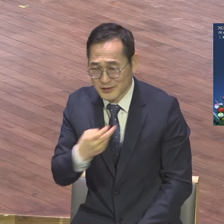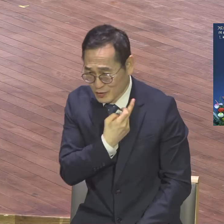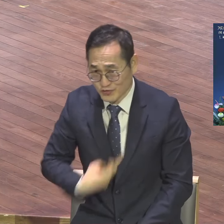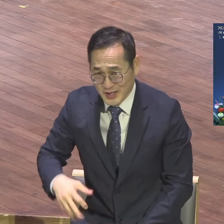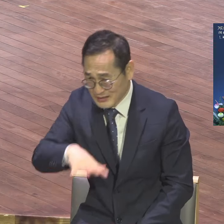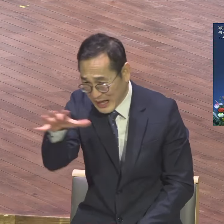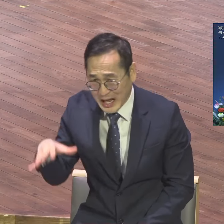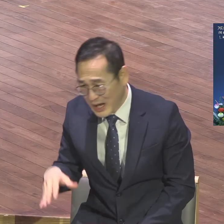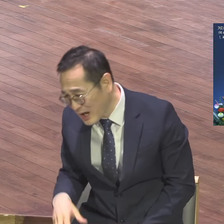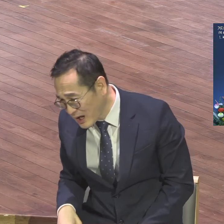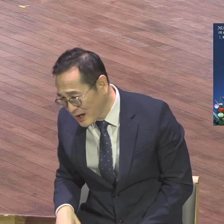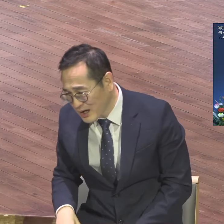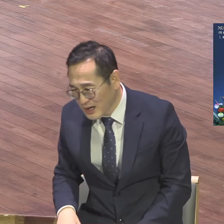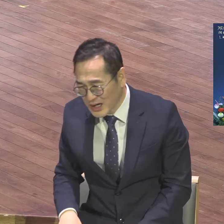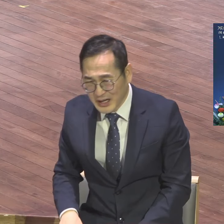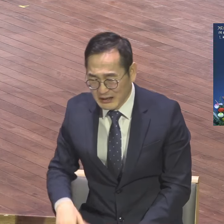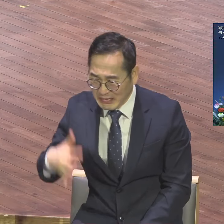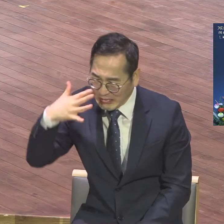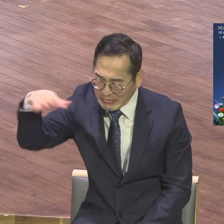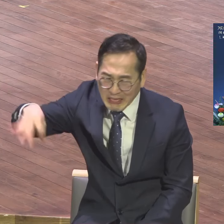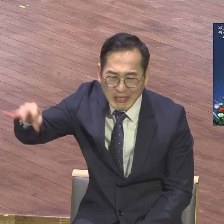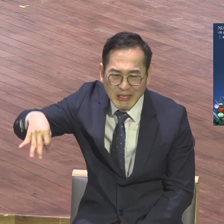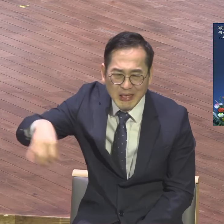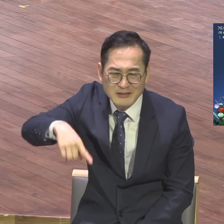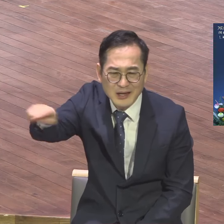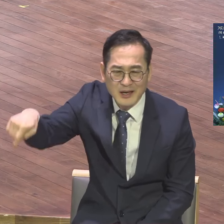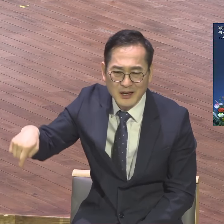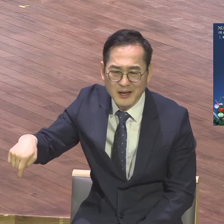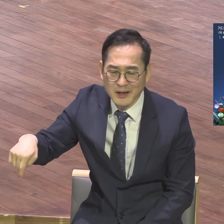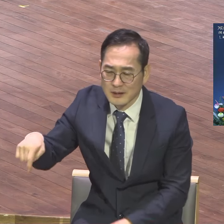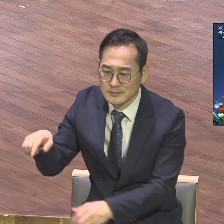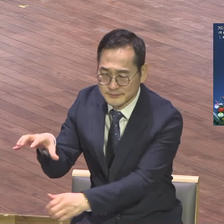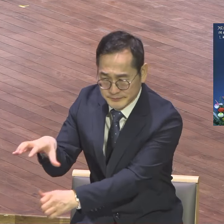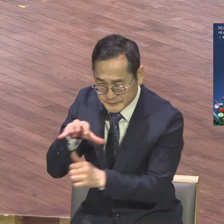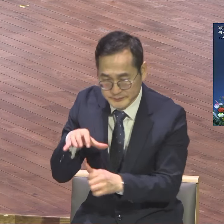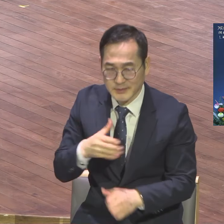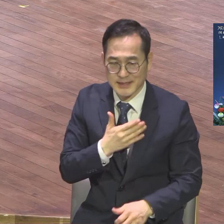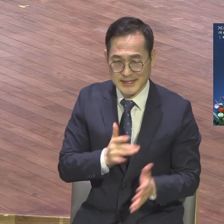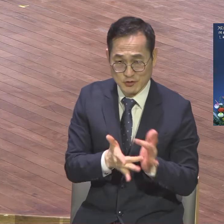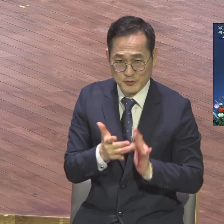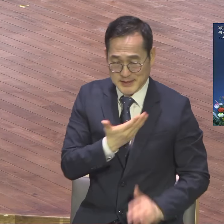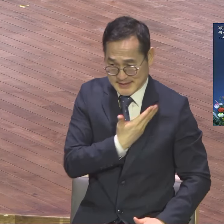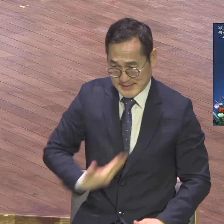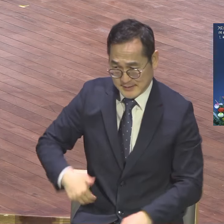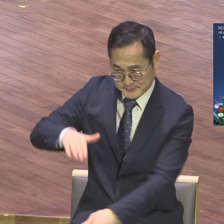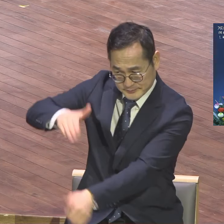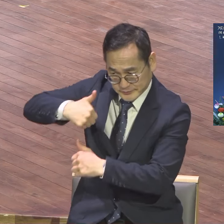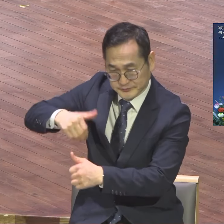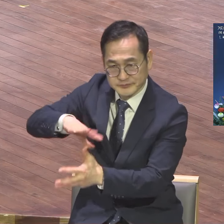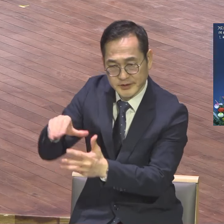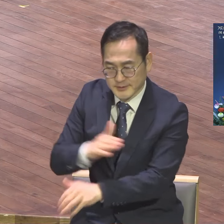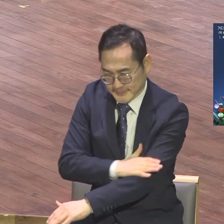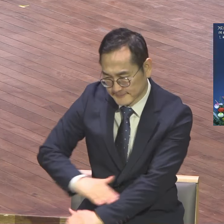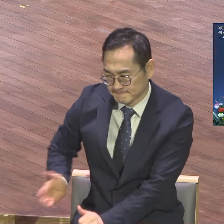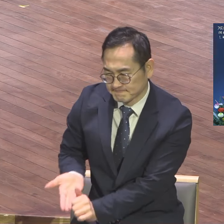무시하는 저런 연약한 것들 통해서 왜 하나님이 전노하십니까 잘났다는 사람